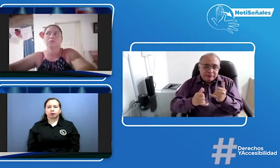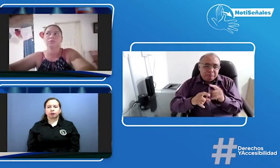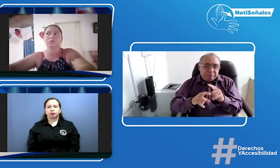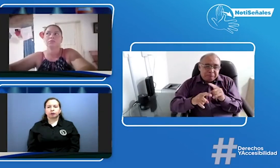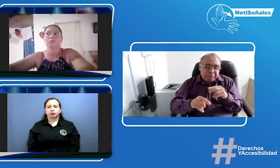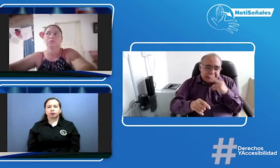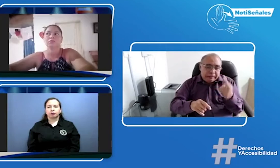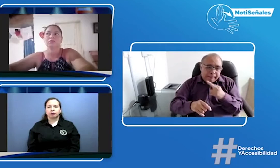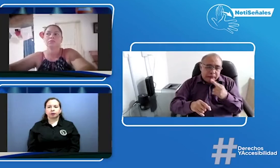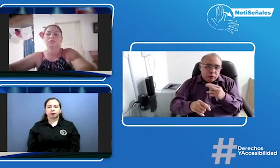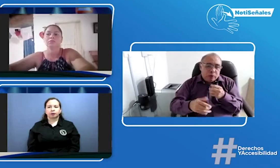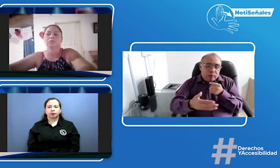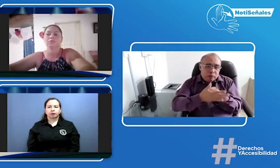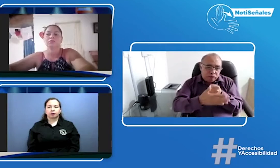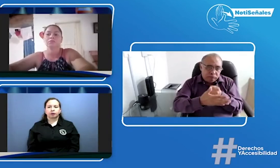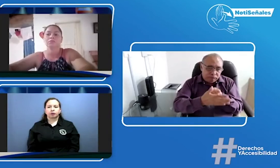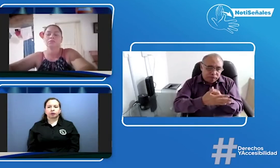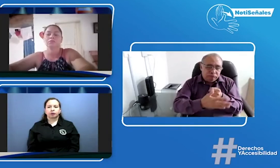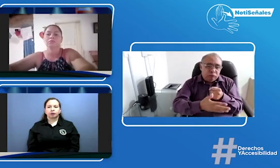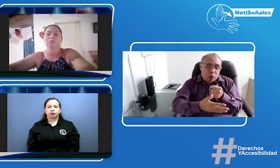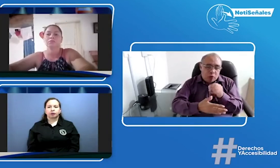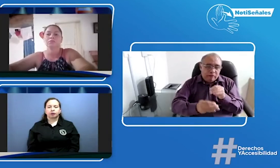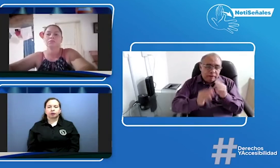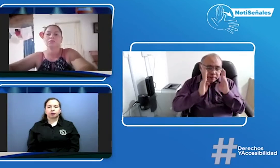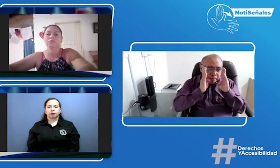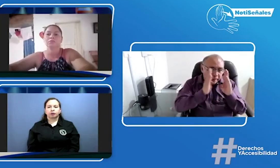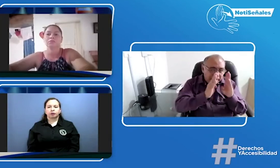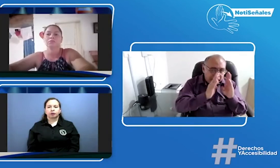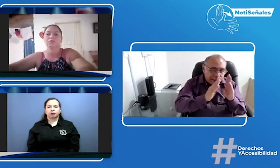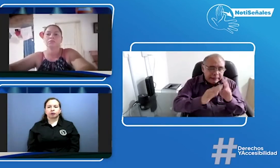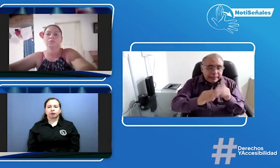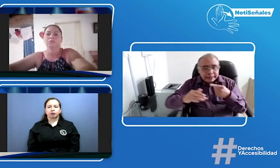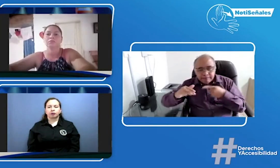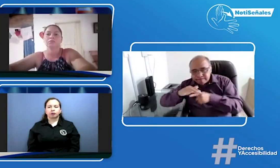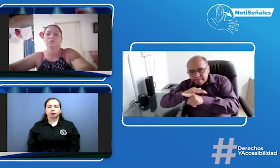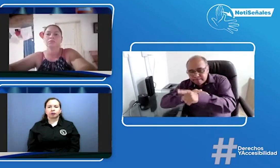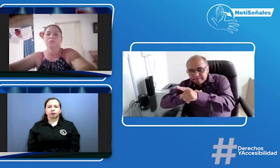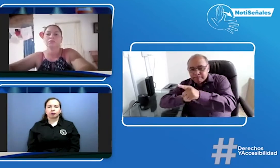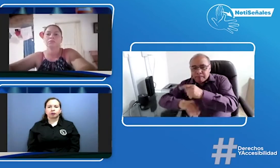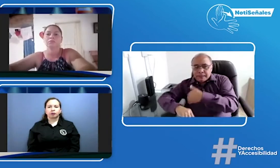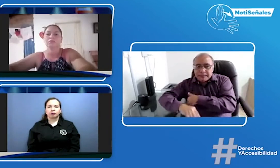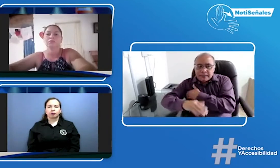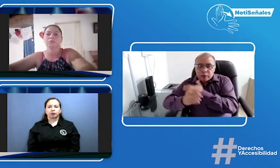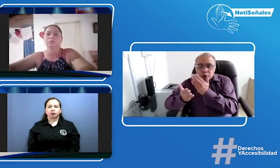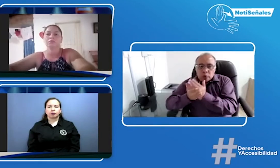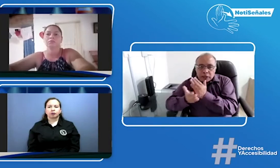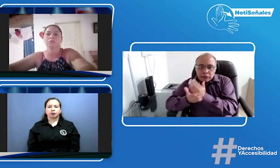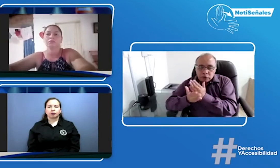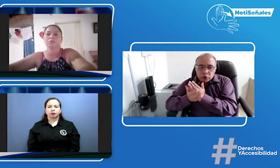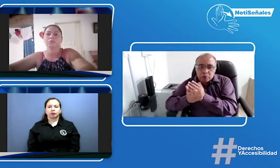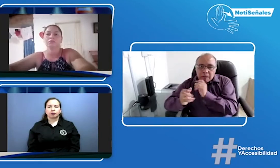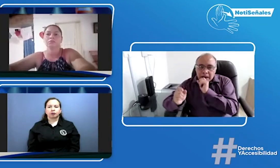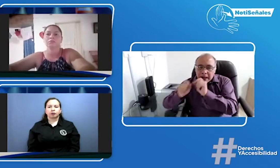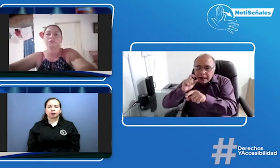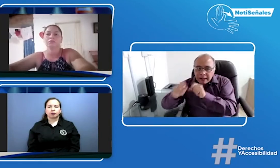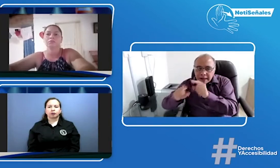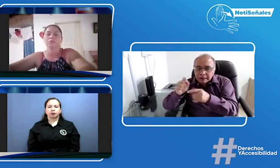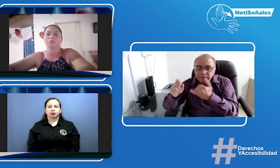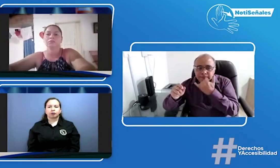este espacio de noticienales esta entrevista para nosotros es muy importante y pues le repito que vamos a continuar allí pendientes de este